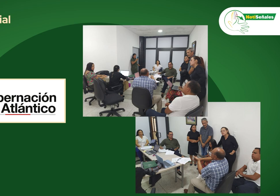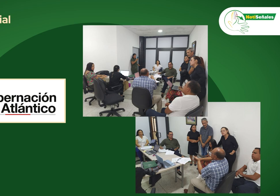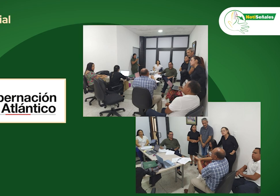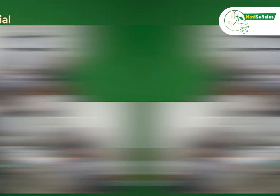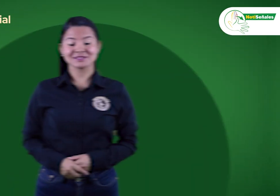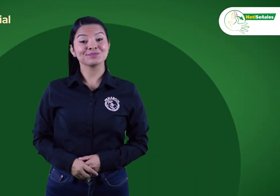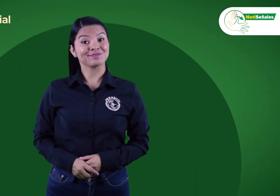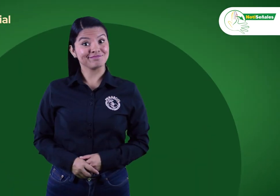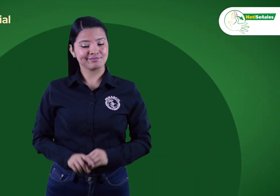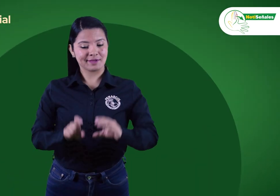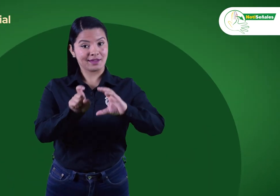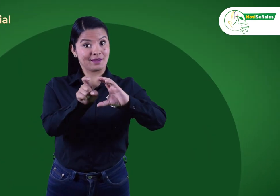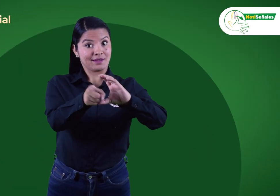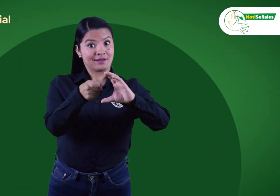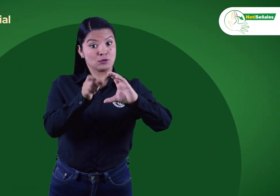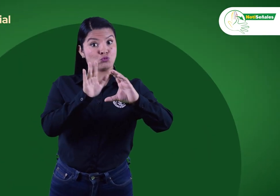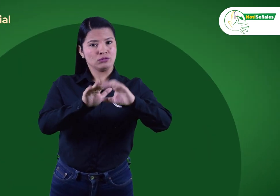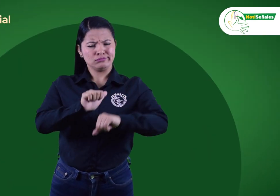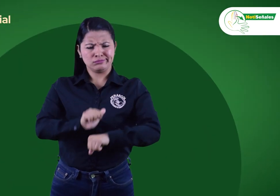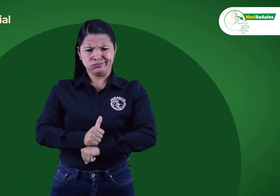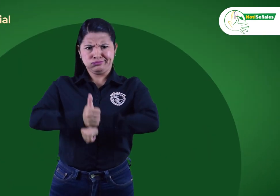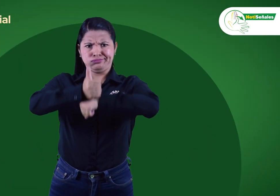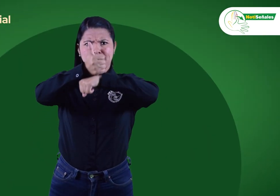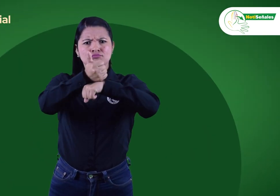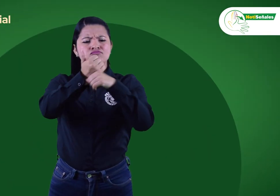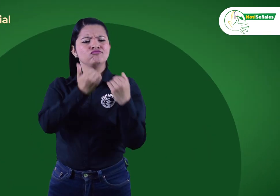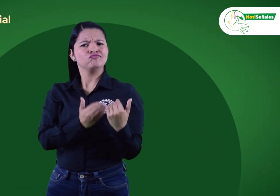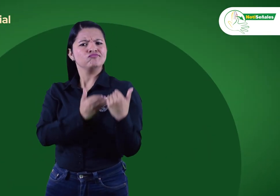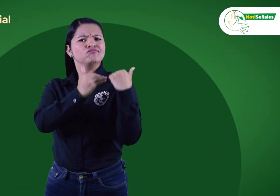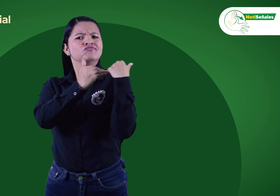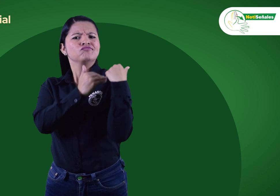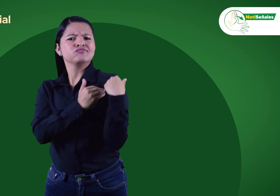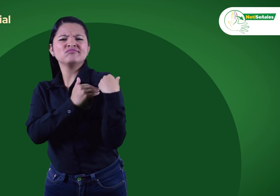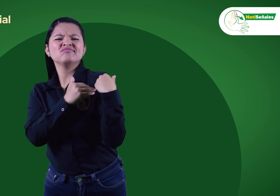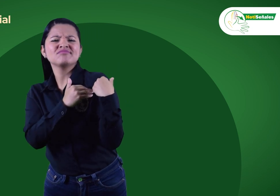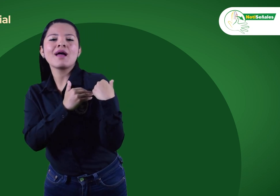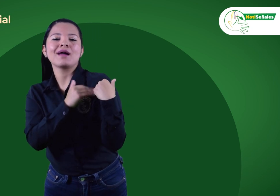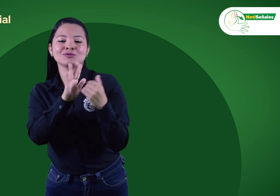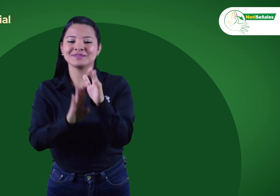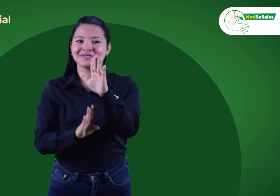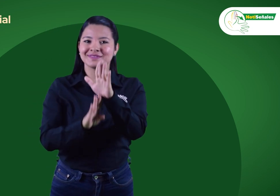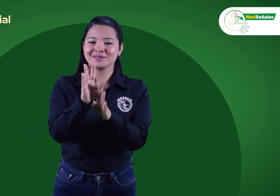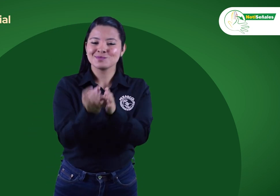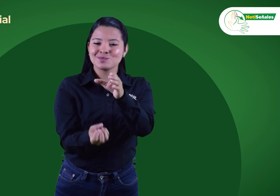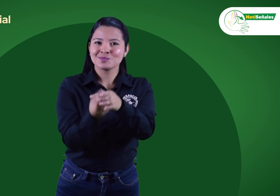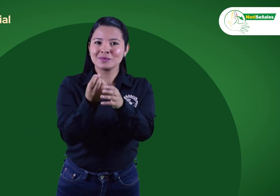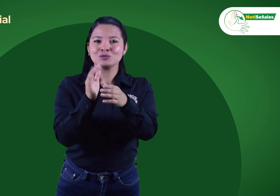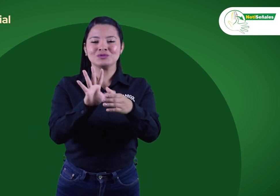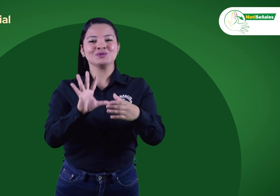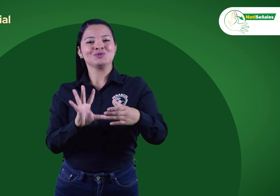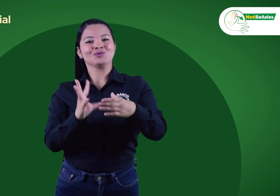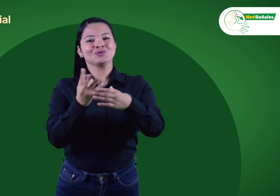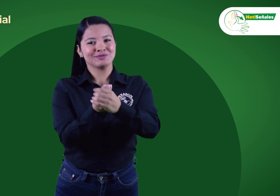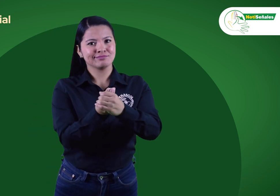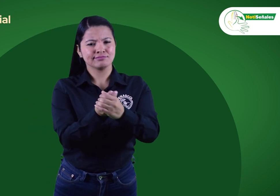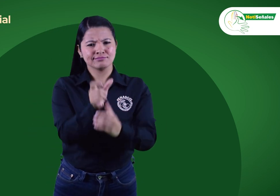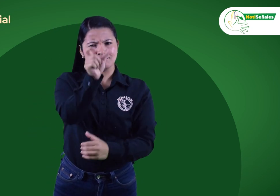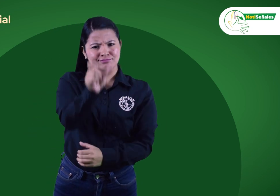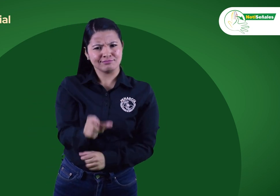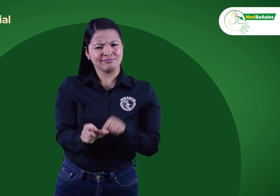El 6 de agosto estuvimos con Brian Corredor, jefe de la Oficina de Inclusión y Desarrollo